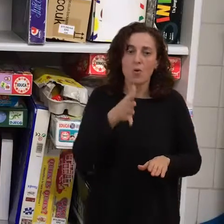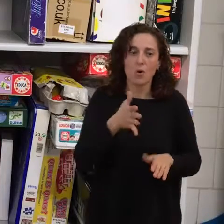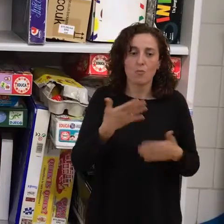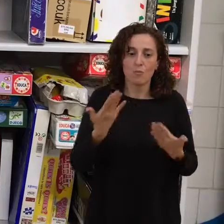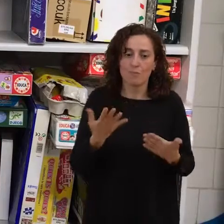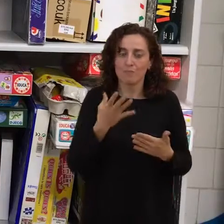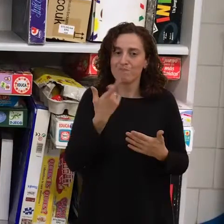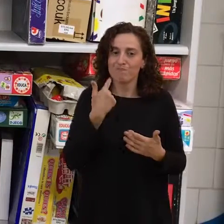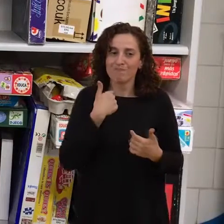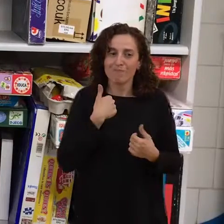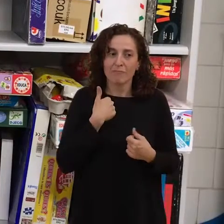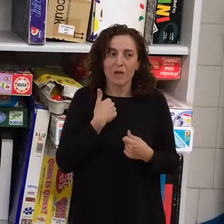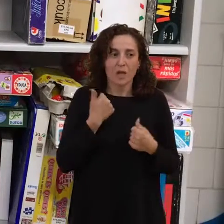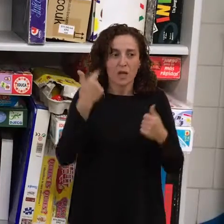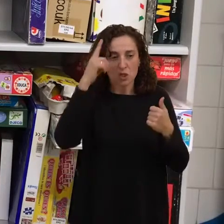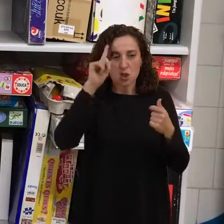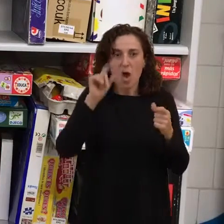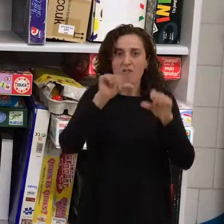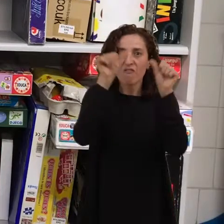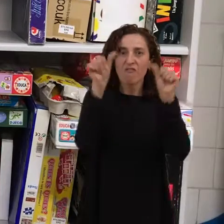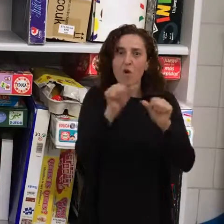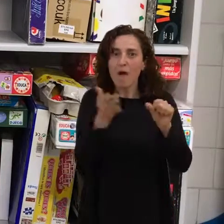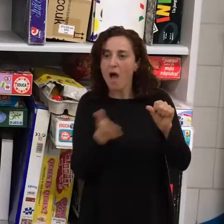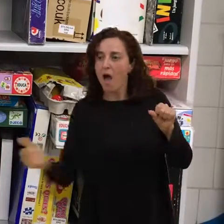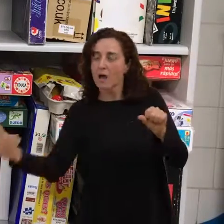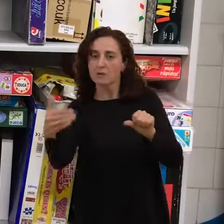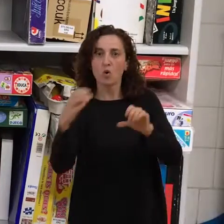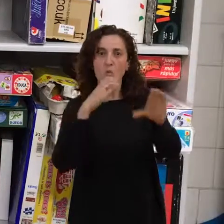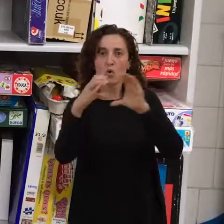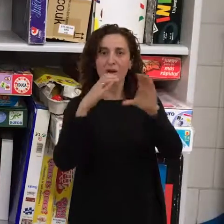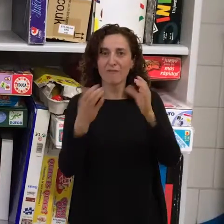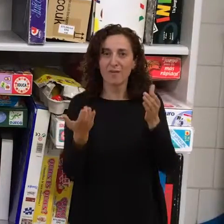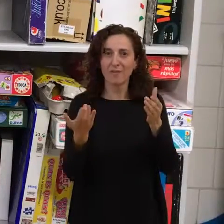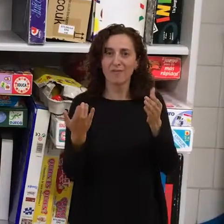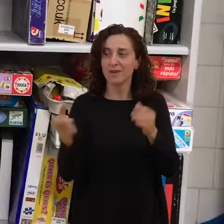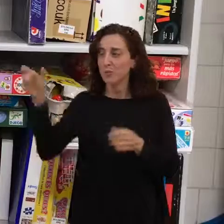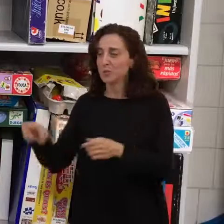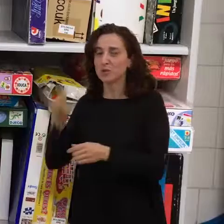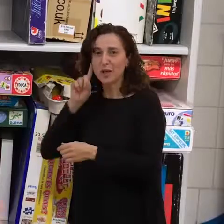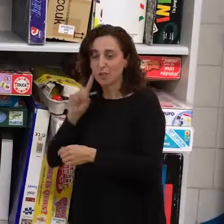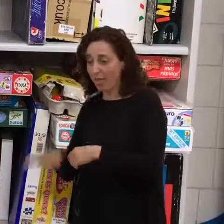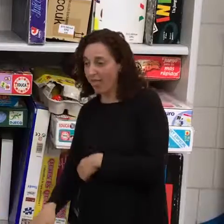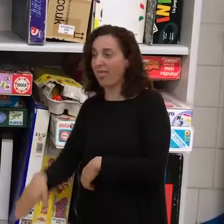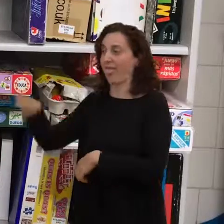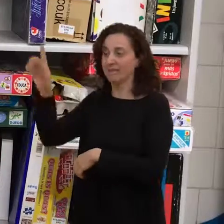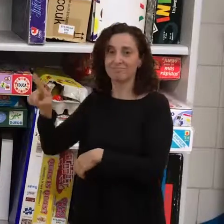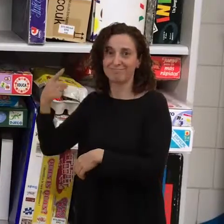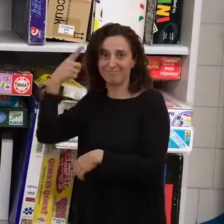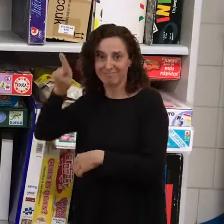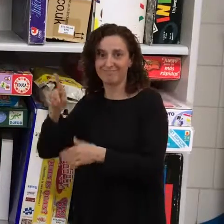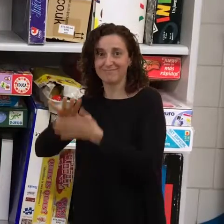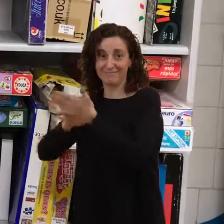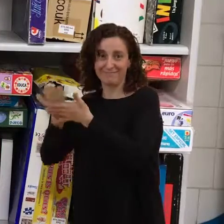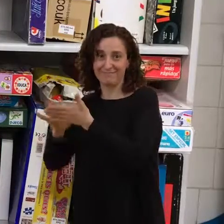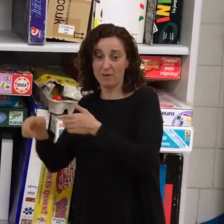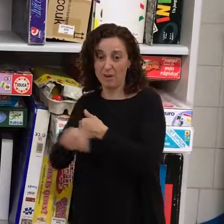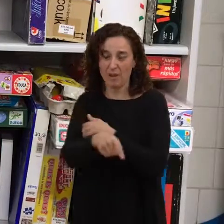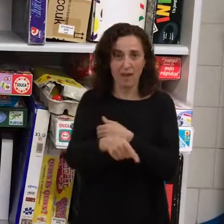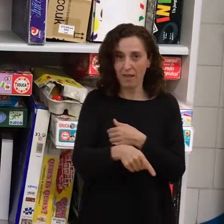forma de comunicar alternativa como las personas sordas y todavía tienen que